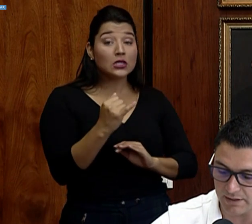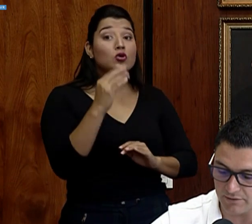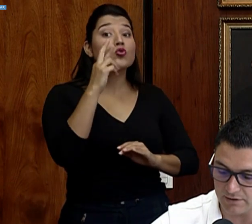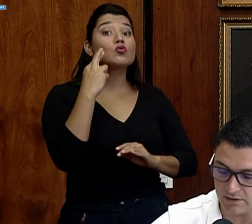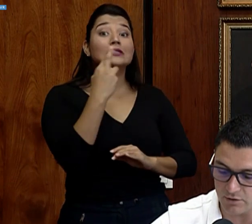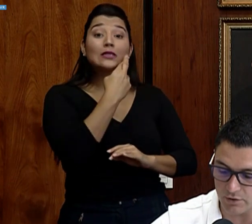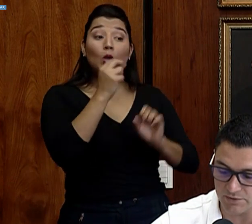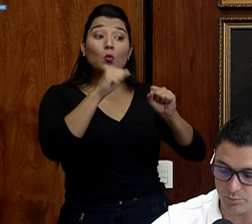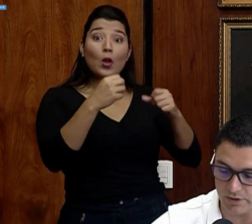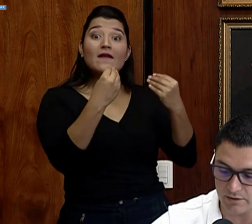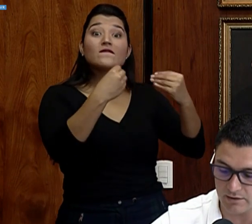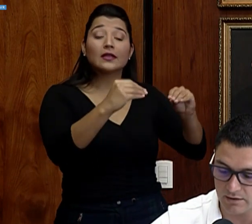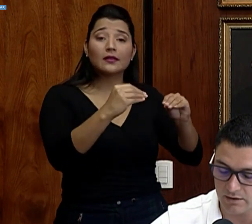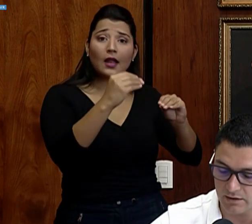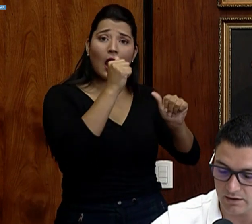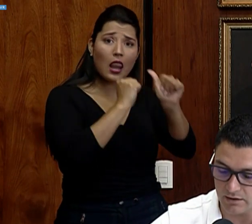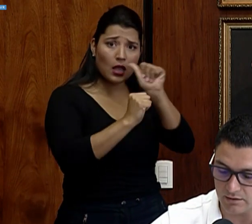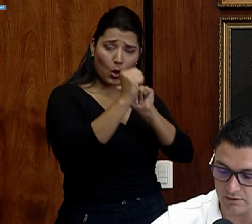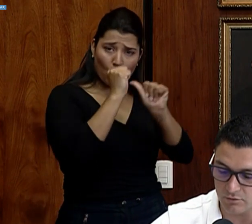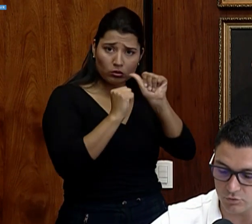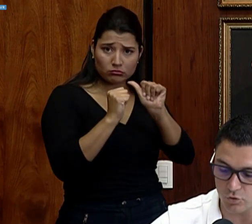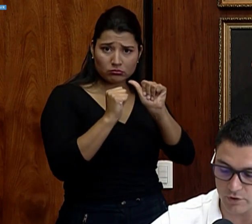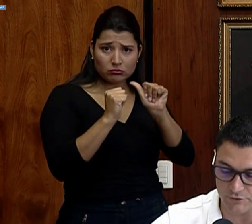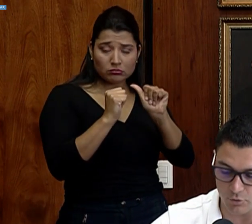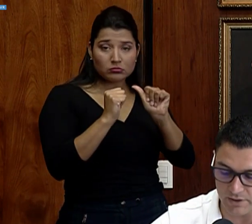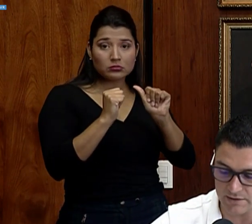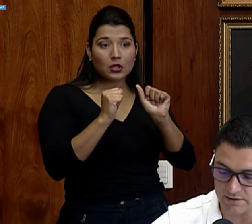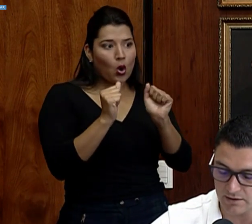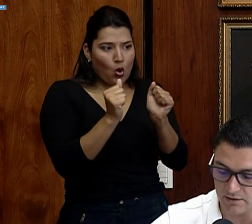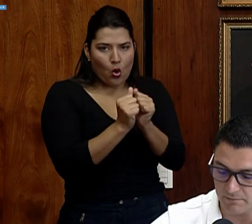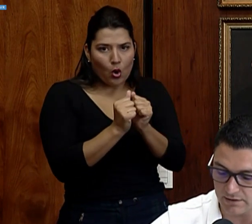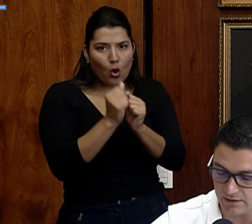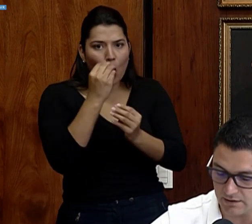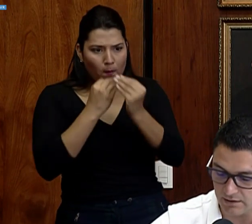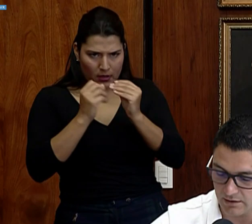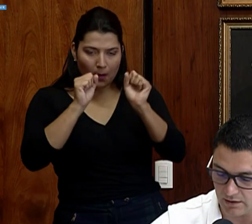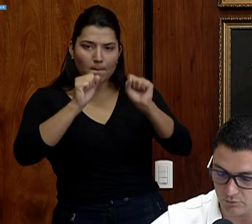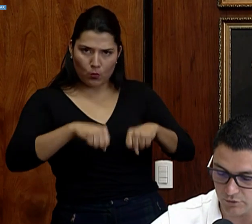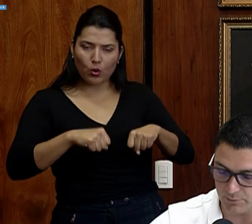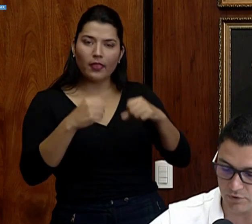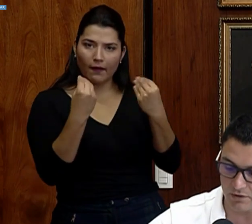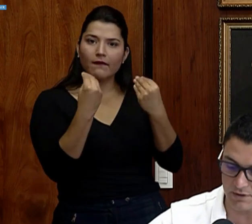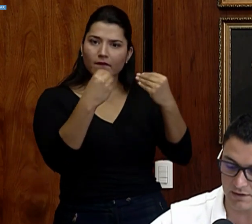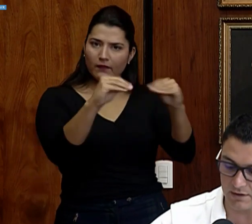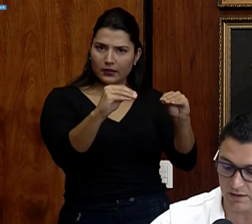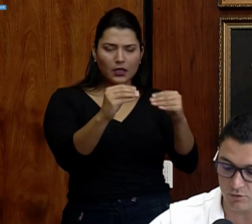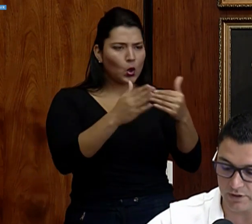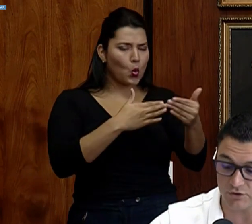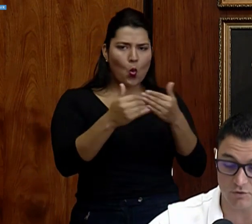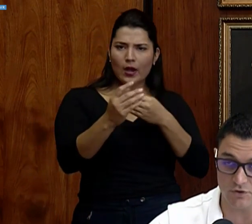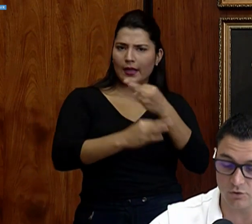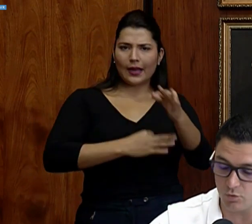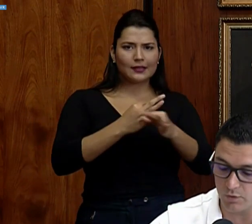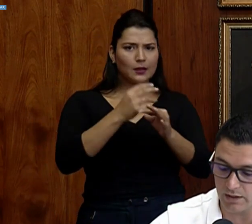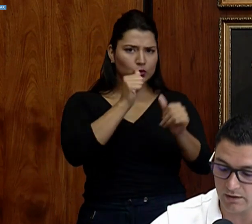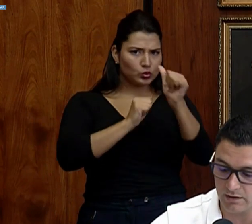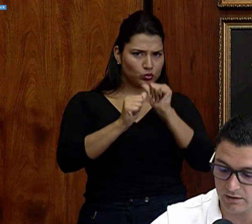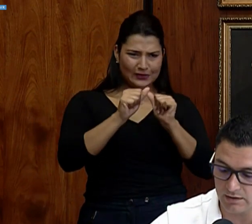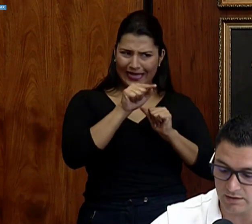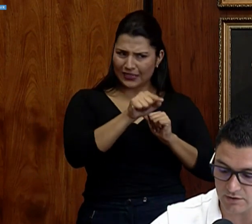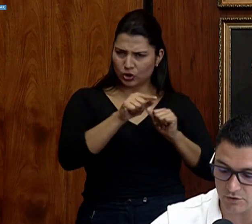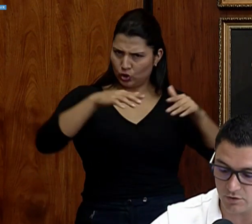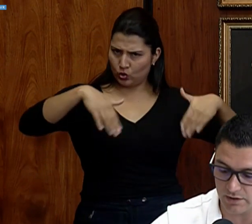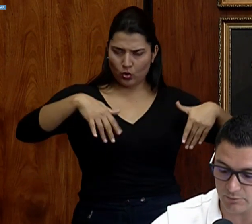patente para vender licores puedan, junto con las comidas, vender algún tipo de bebida alcohólica. Eso no ha sido una